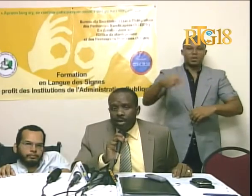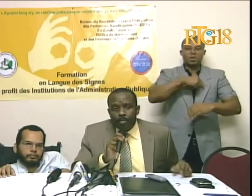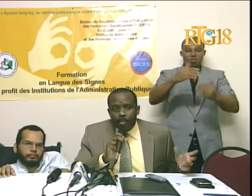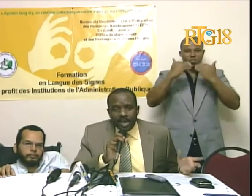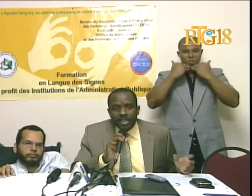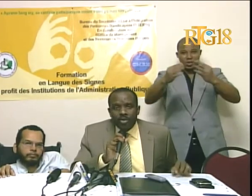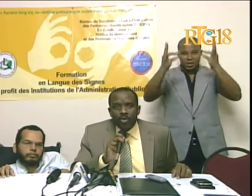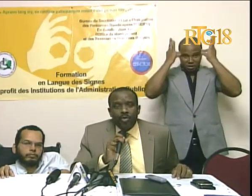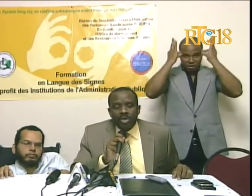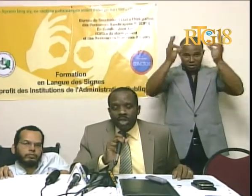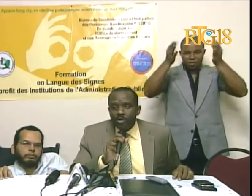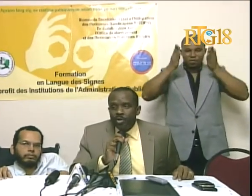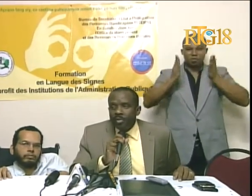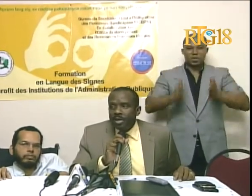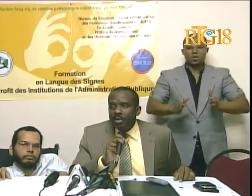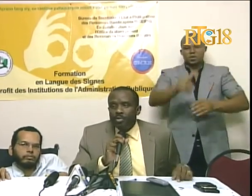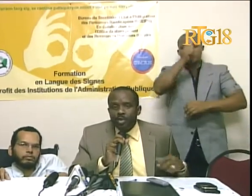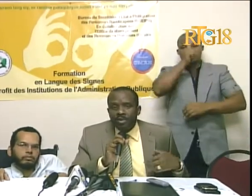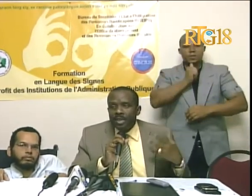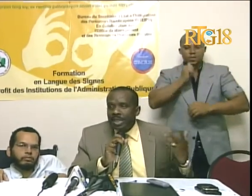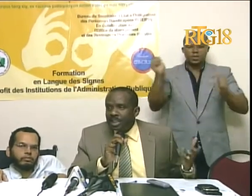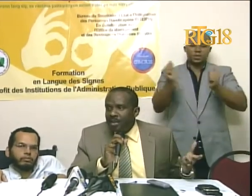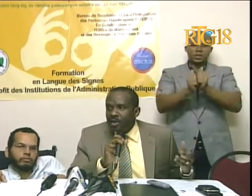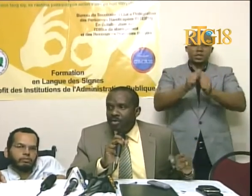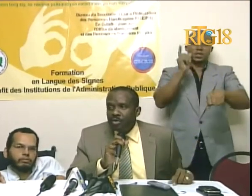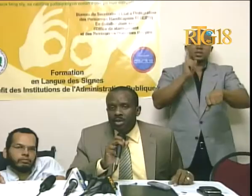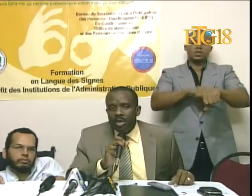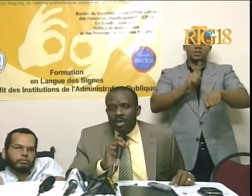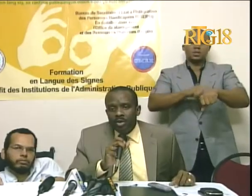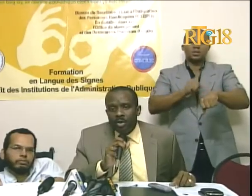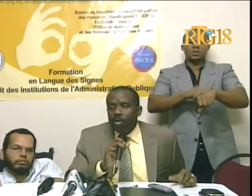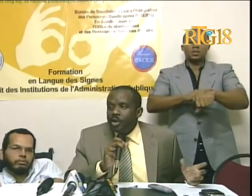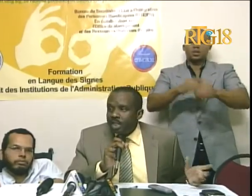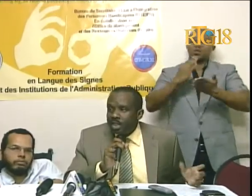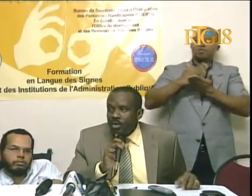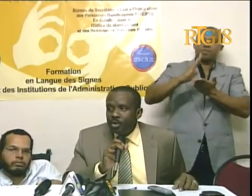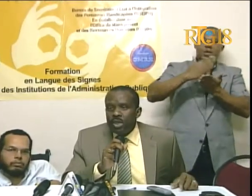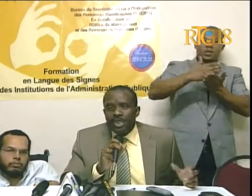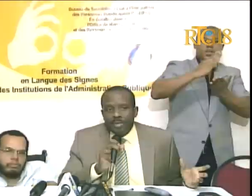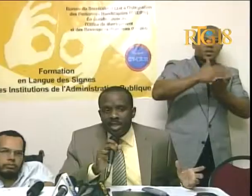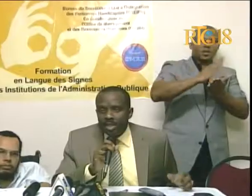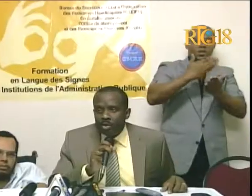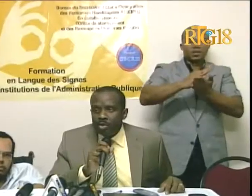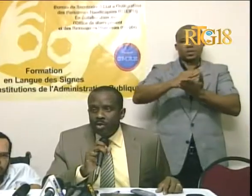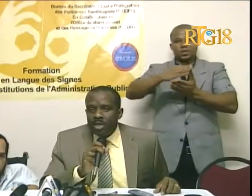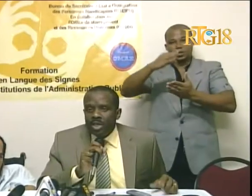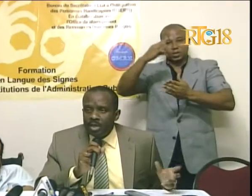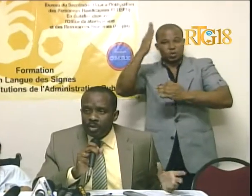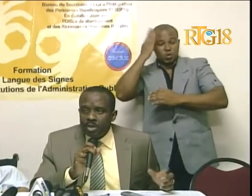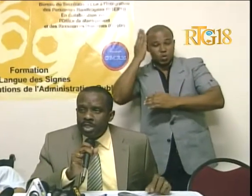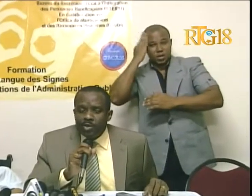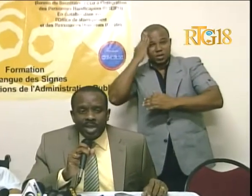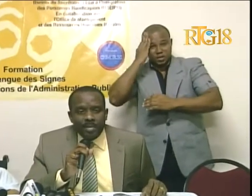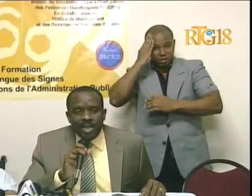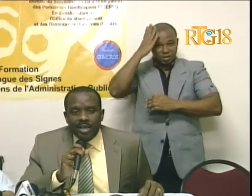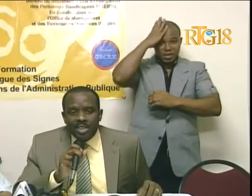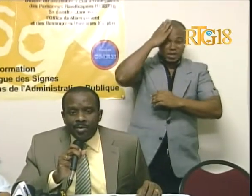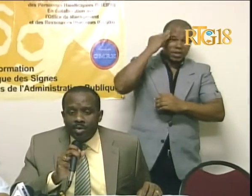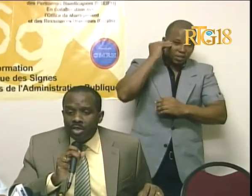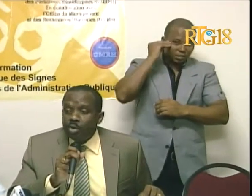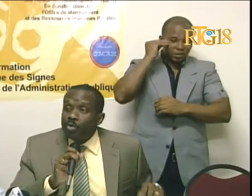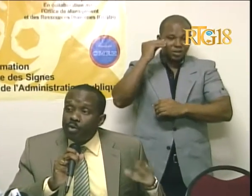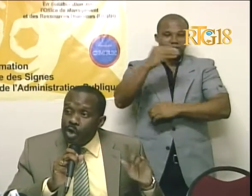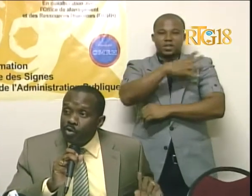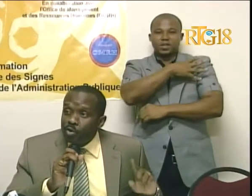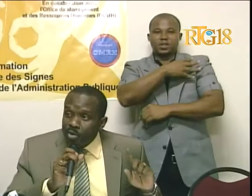tou, pou pasyansyon, pou tan ke yo te pran, pou yo te pataje ave nou, konesansyon, eksperyansyon, e zouti ke yo ta mette a